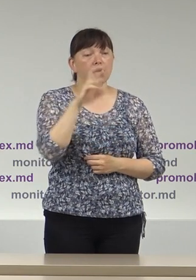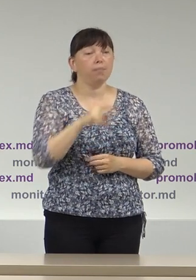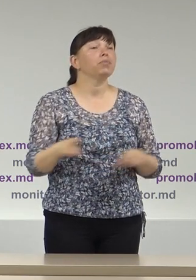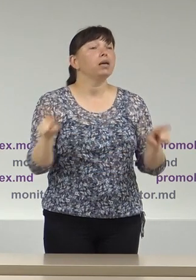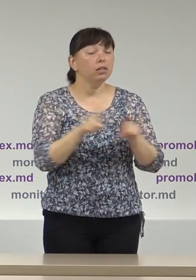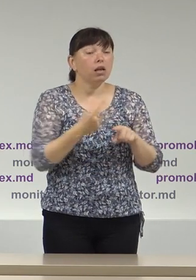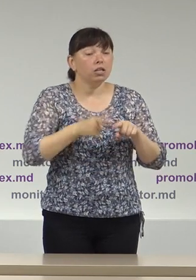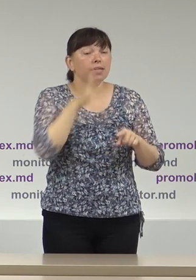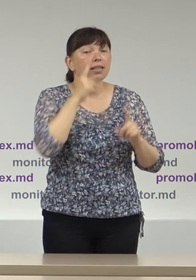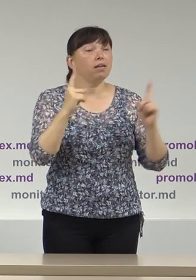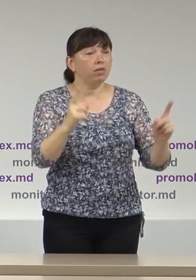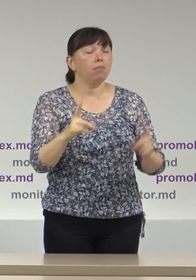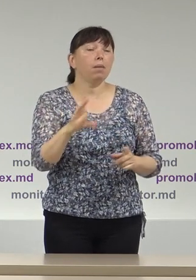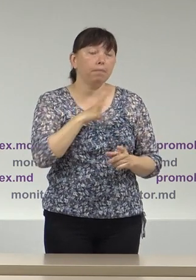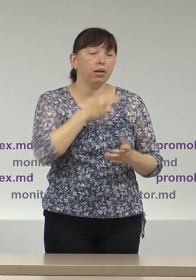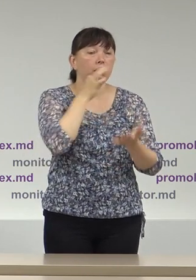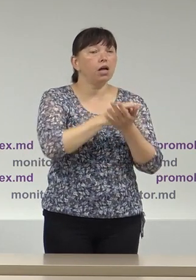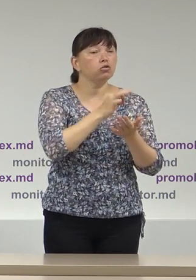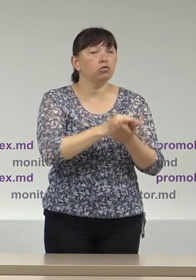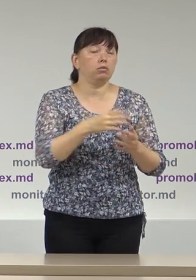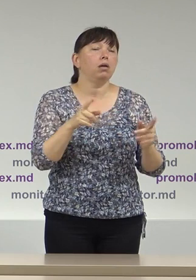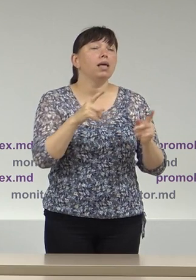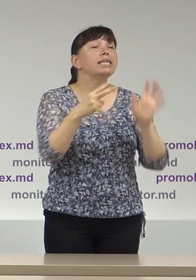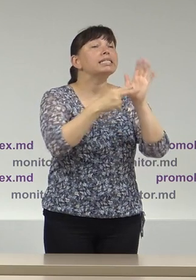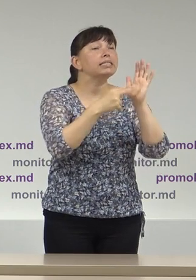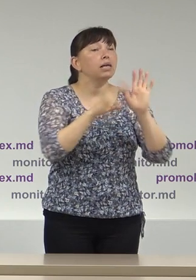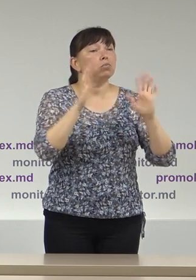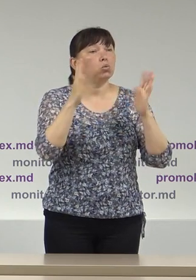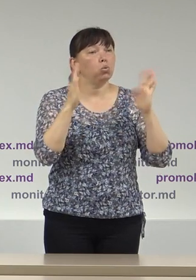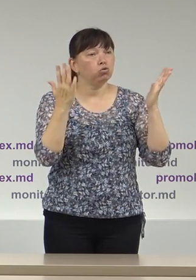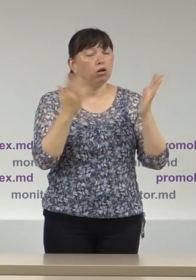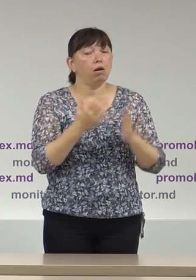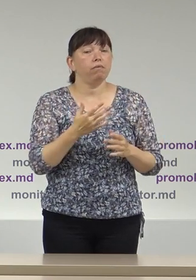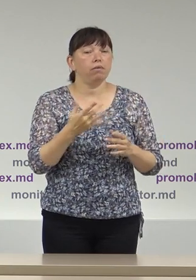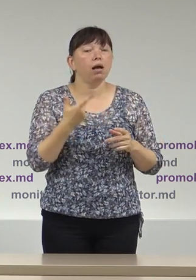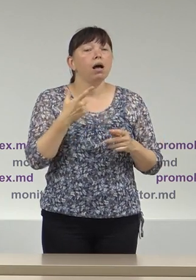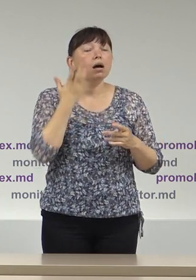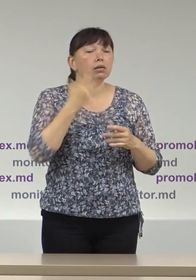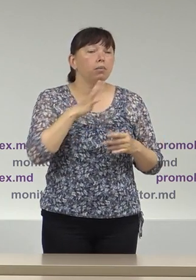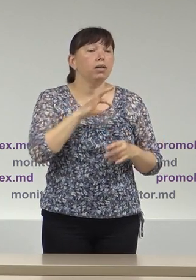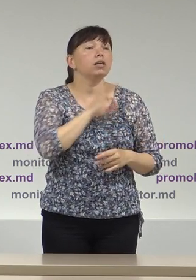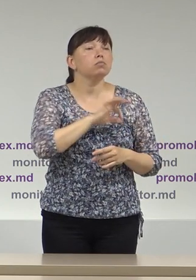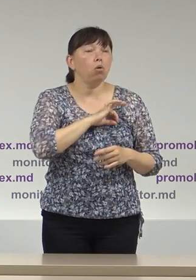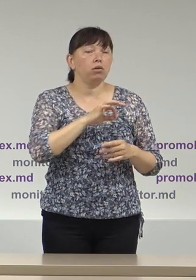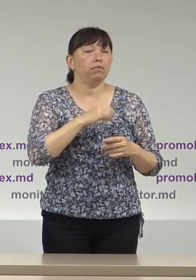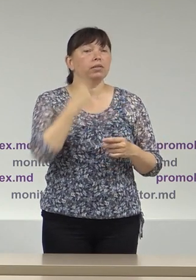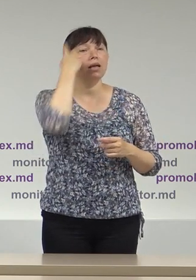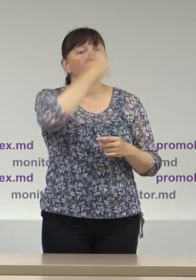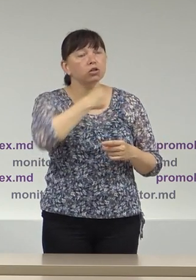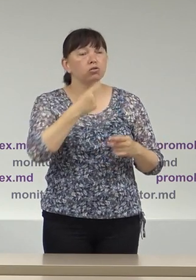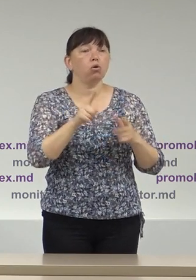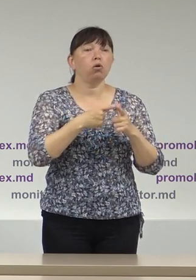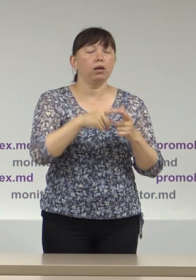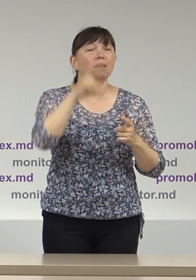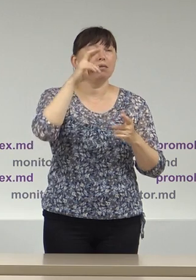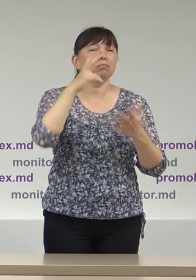perioada observată au fost raportate cel puțin șapte cazuri în care au fost utilizate imagii sau simboluri de